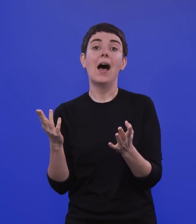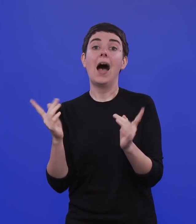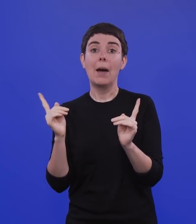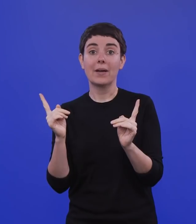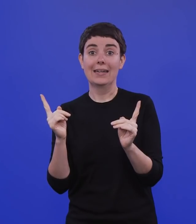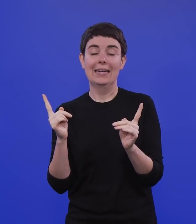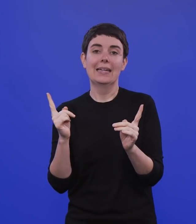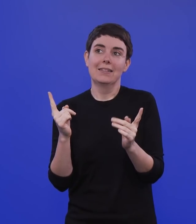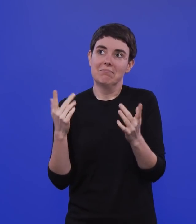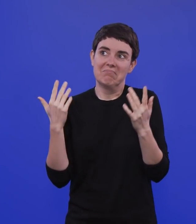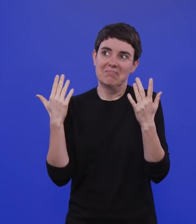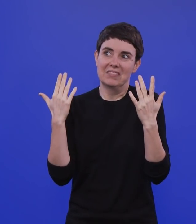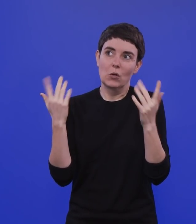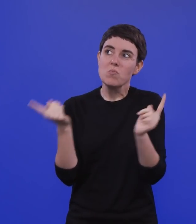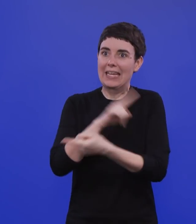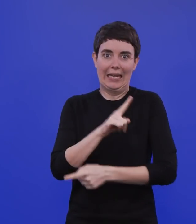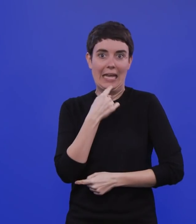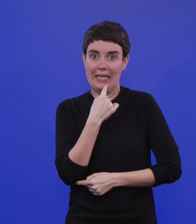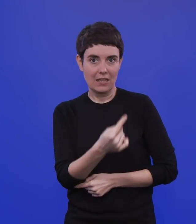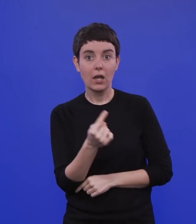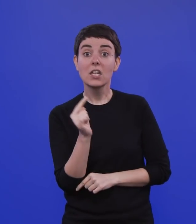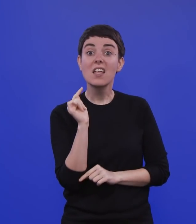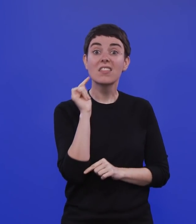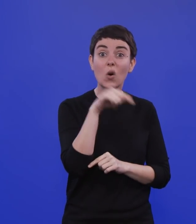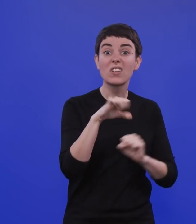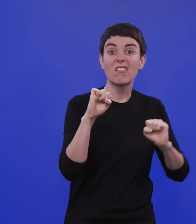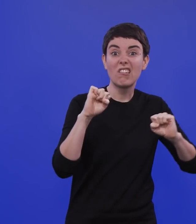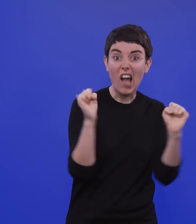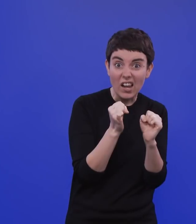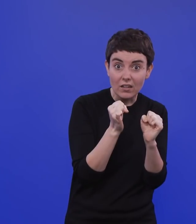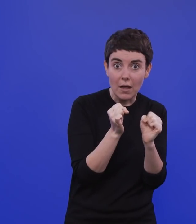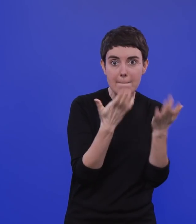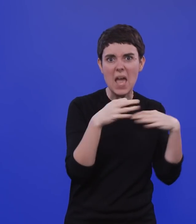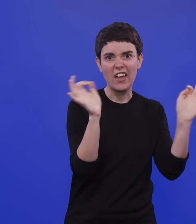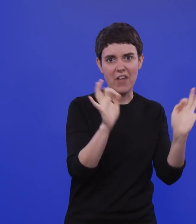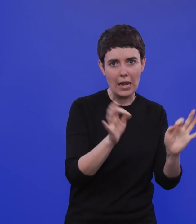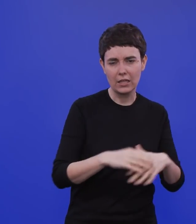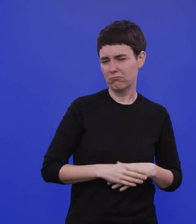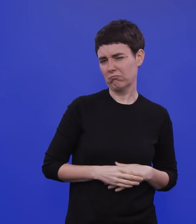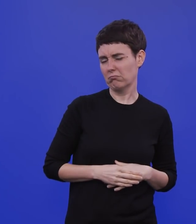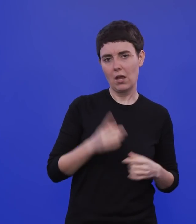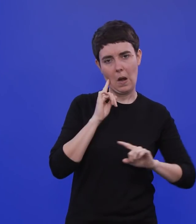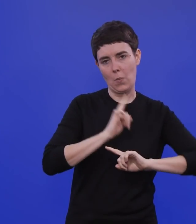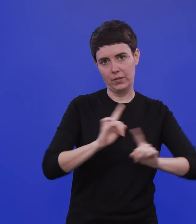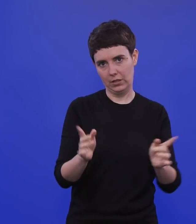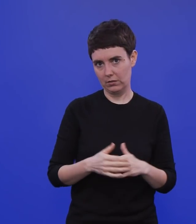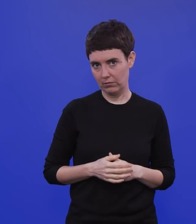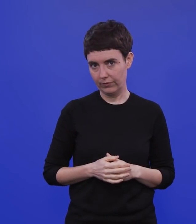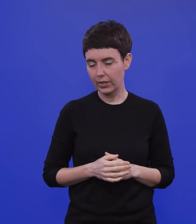die kann man anstellen. Ich würde jetzt aber nicht das Ganze umkehren und sagen, jetzt in der Kälte, da nützt es gar nichts, wenn man nach draußen geht. Ich denke, dass